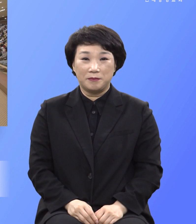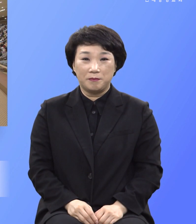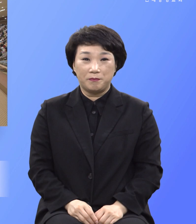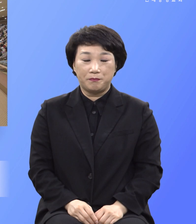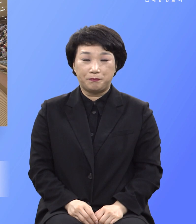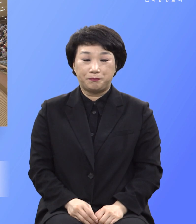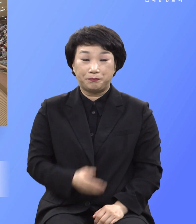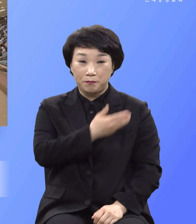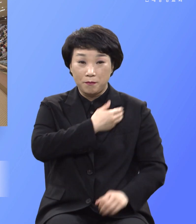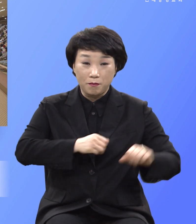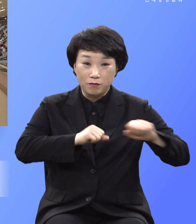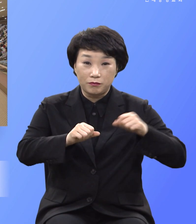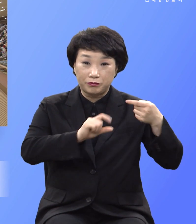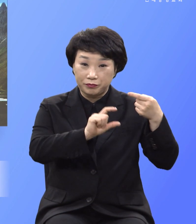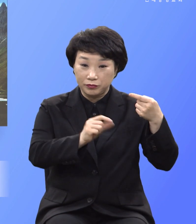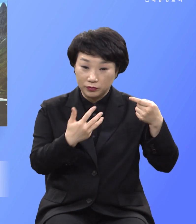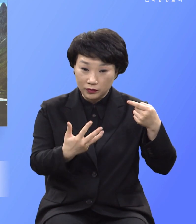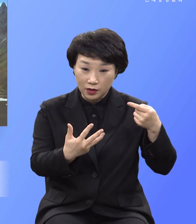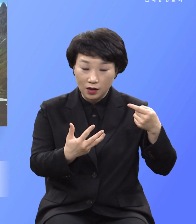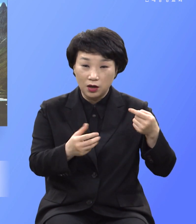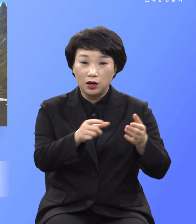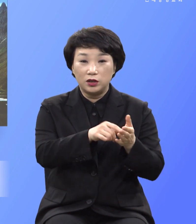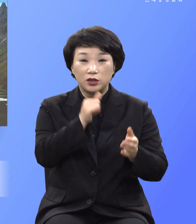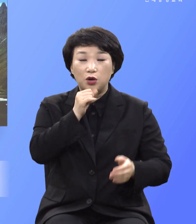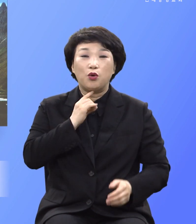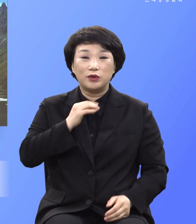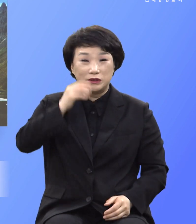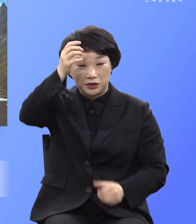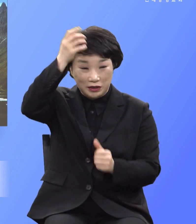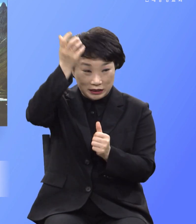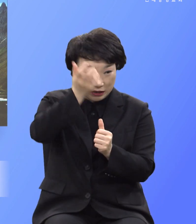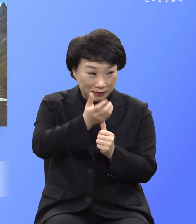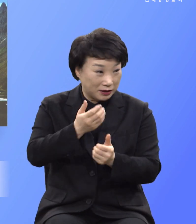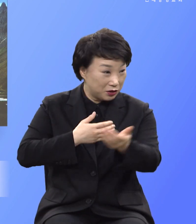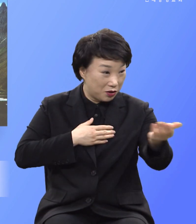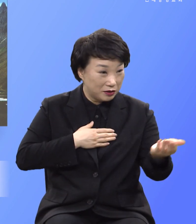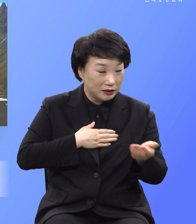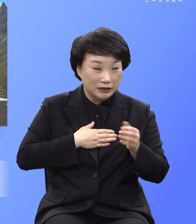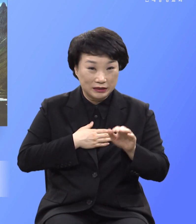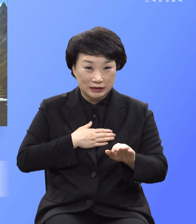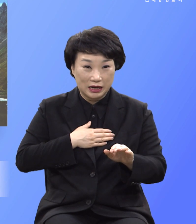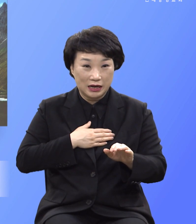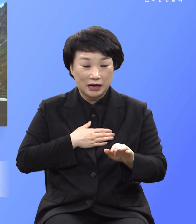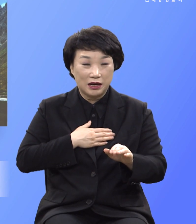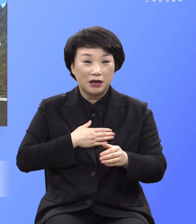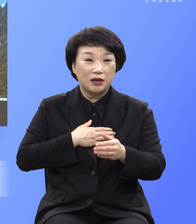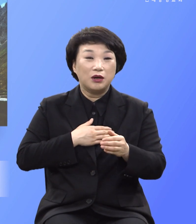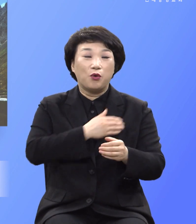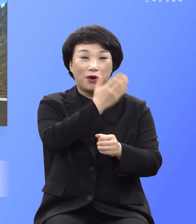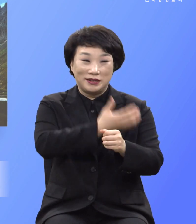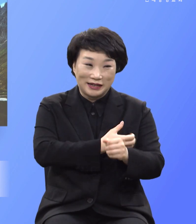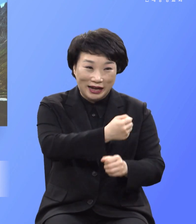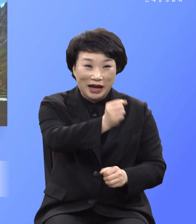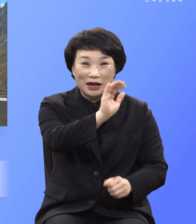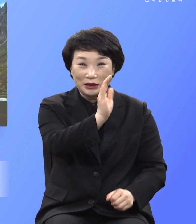400년 1장 8절에 우리 성령이 너에게 임하시면 너희가 권능을 받고